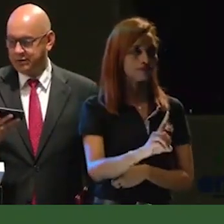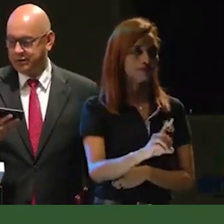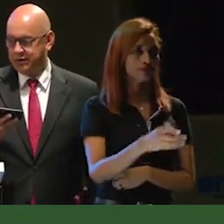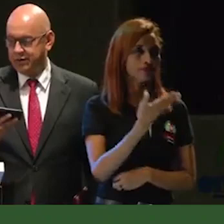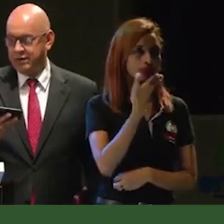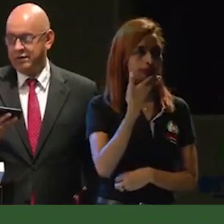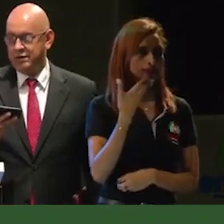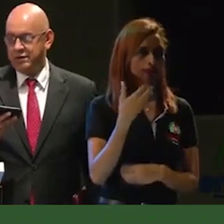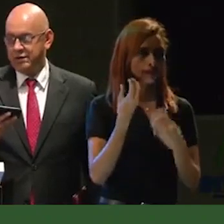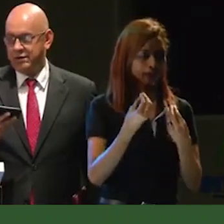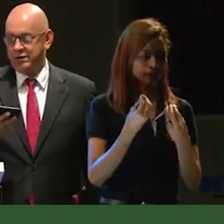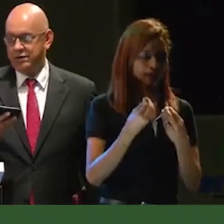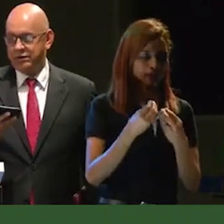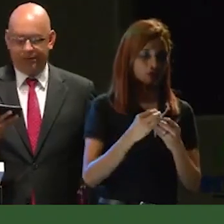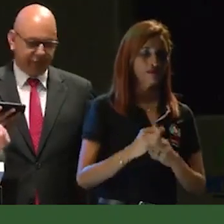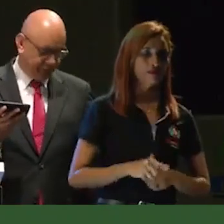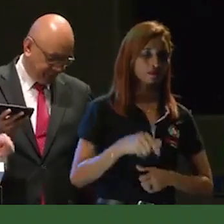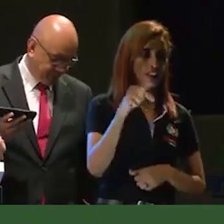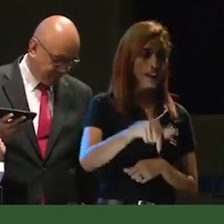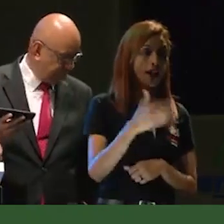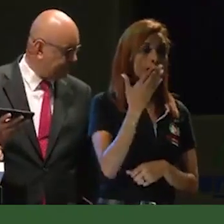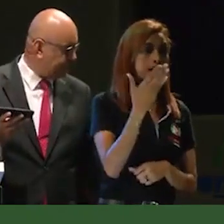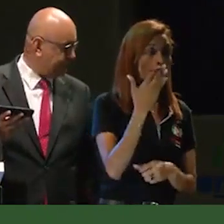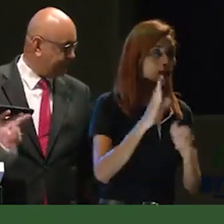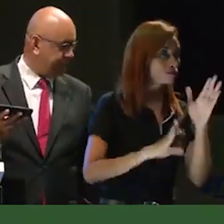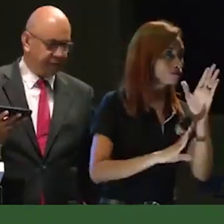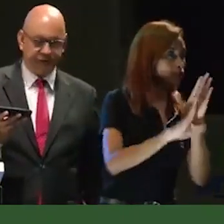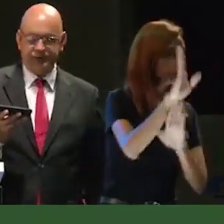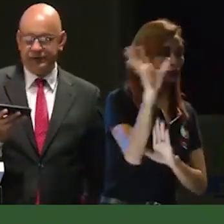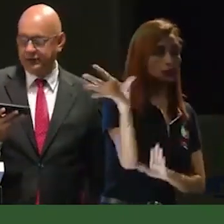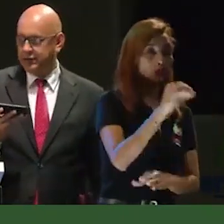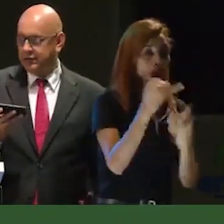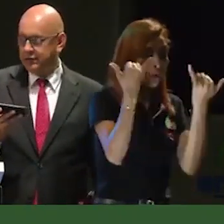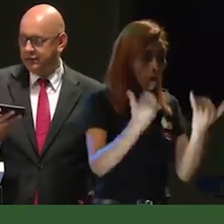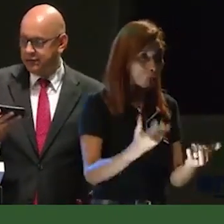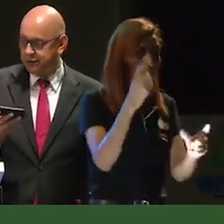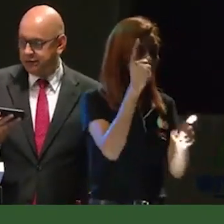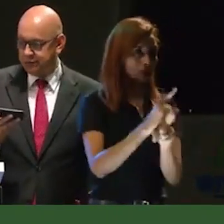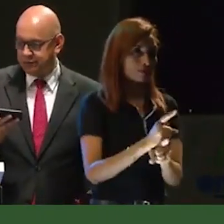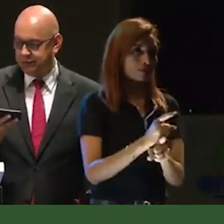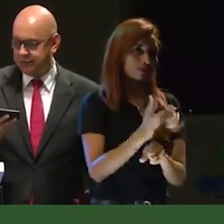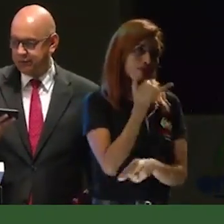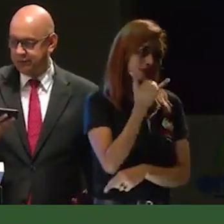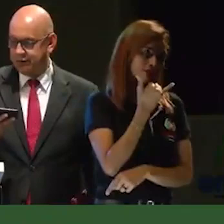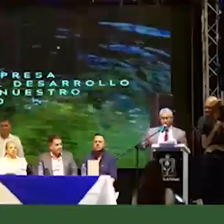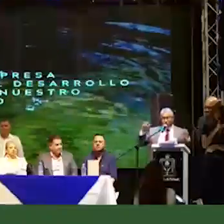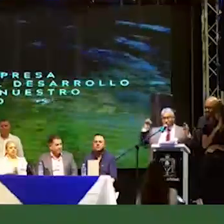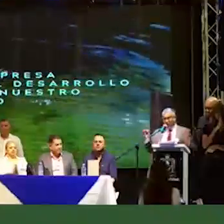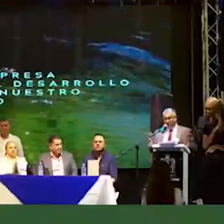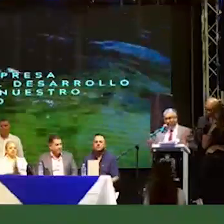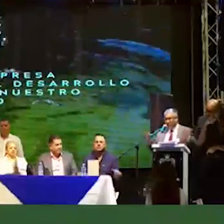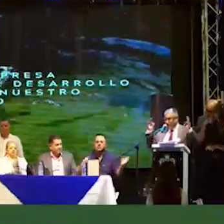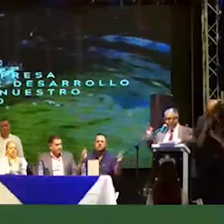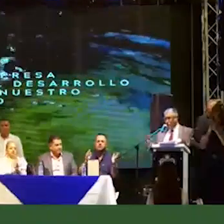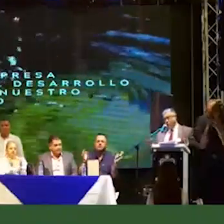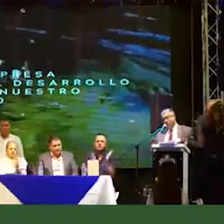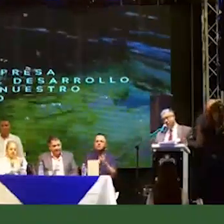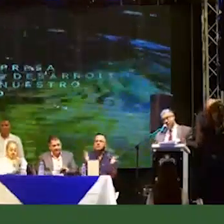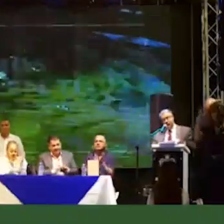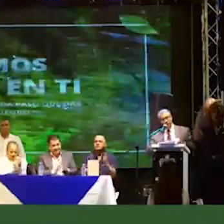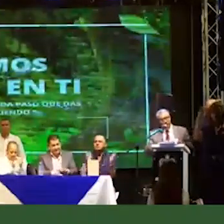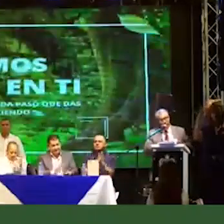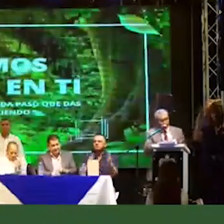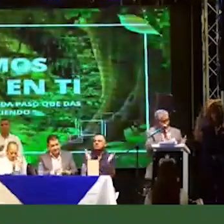del pueblo calarqueño. Esto de hoy es obra de nuestro Señor Jesucristo, para quien pide un fuerte, pero muy